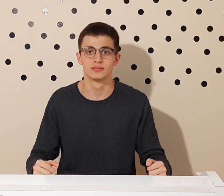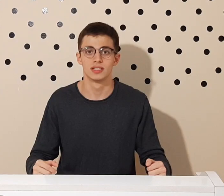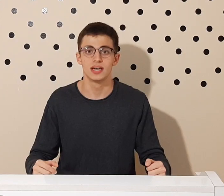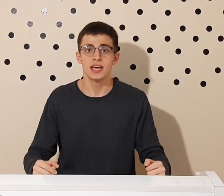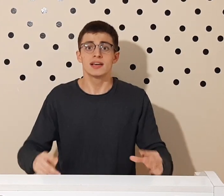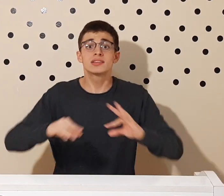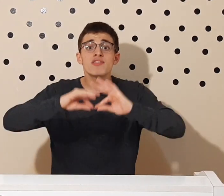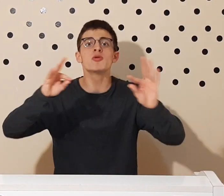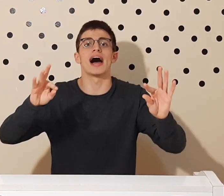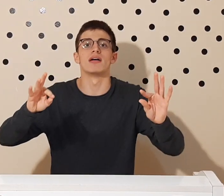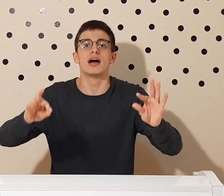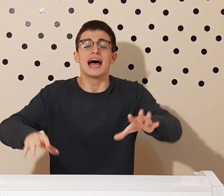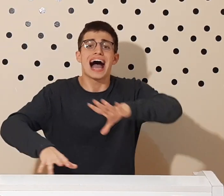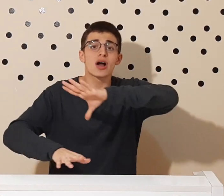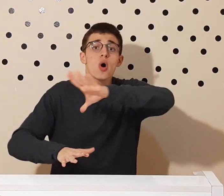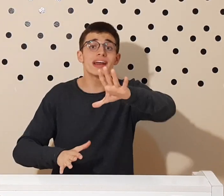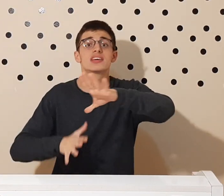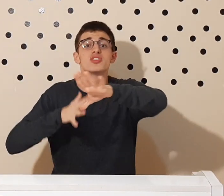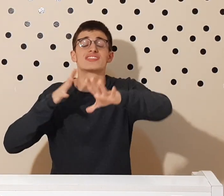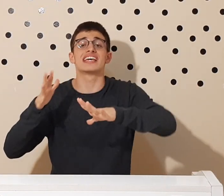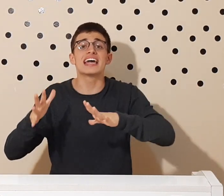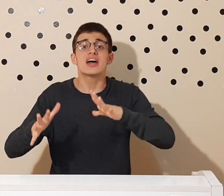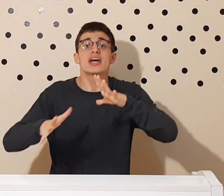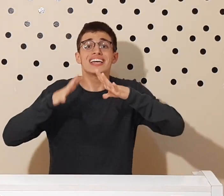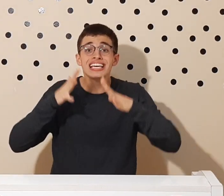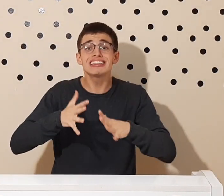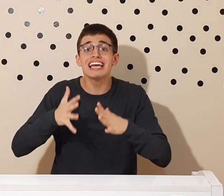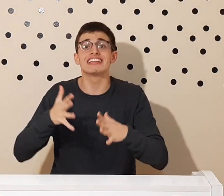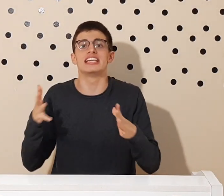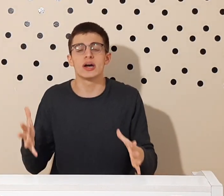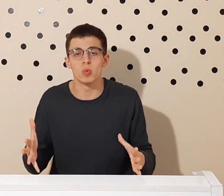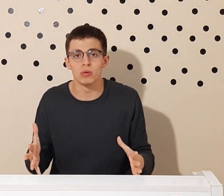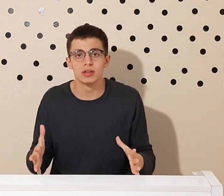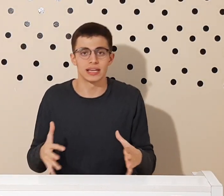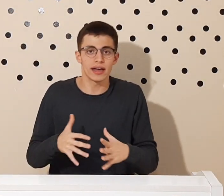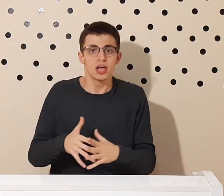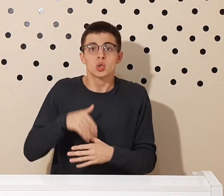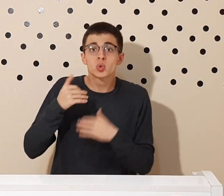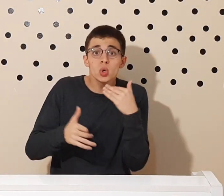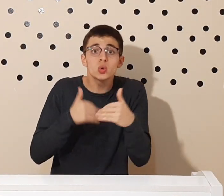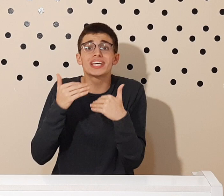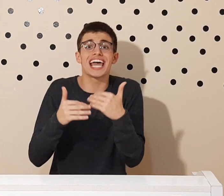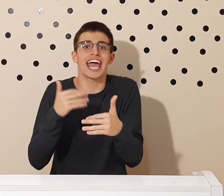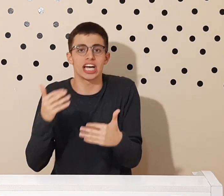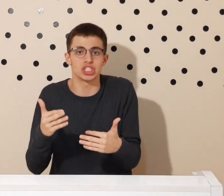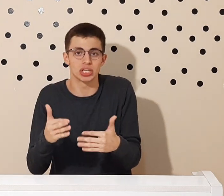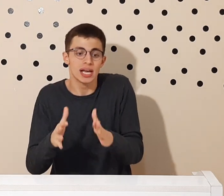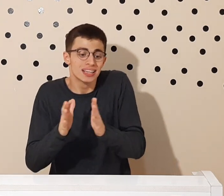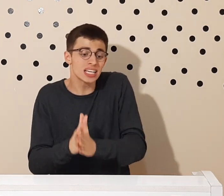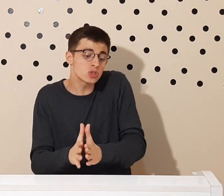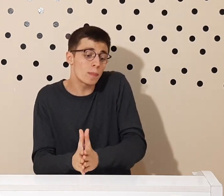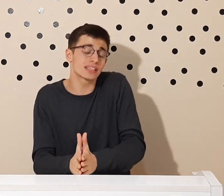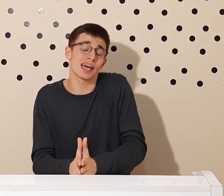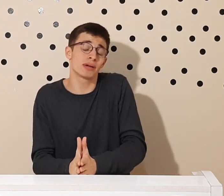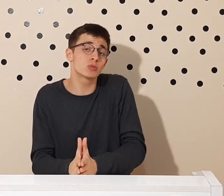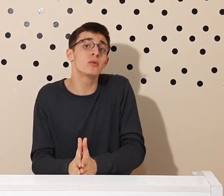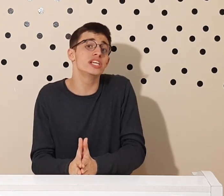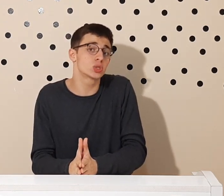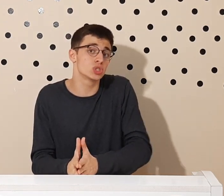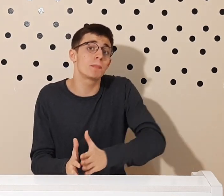Então vamos lá, agora que você entendeu tudo que rege tanto o pensamento político de